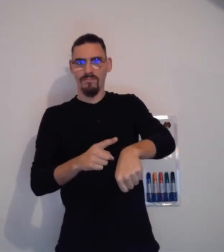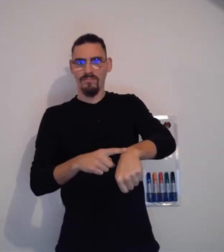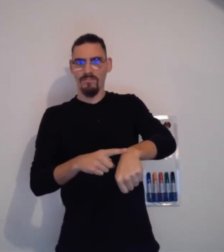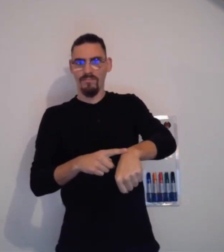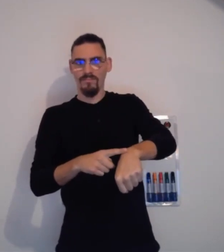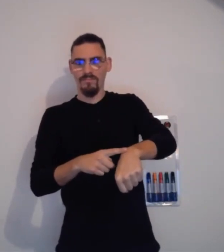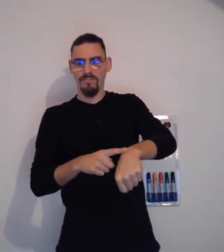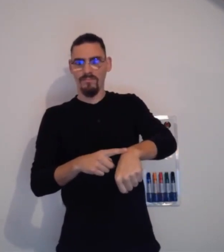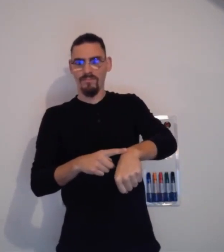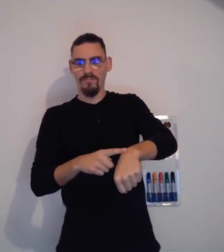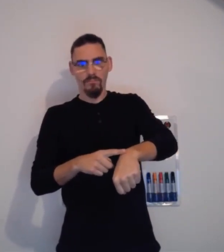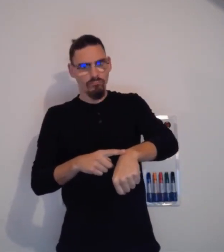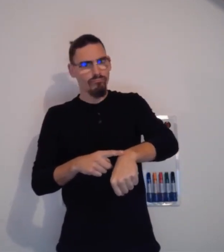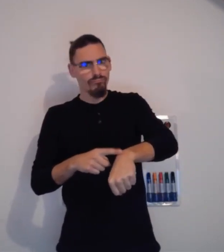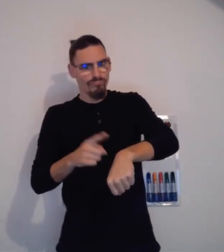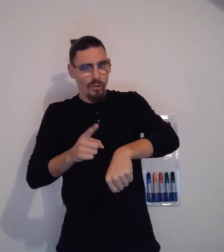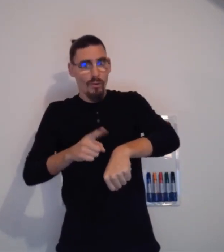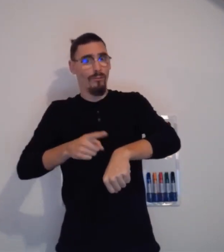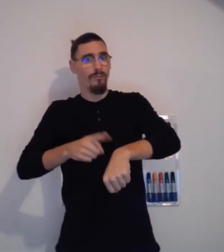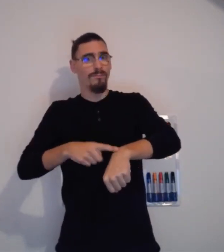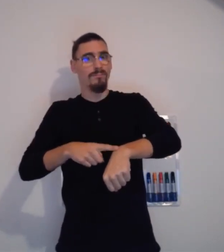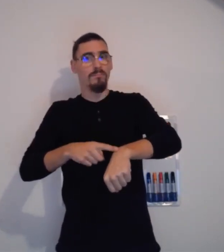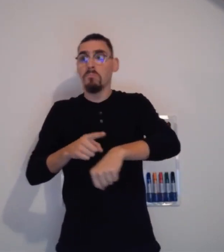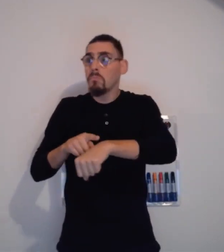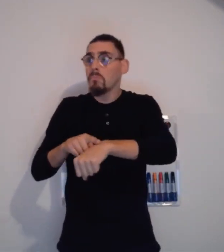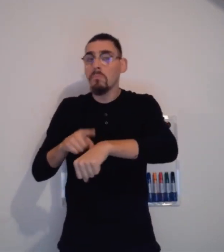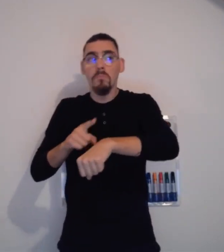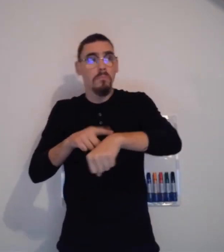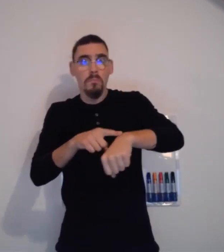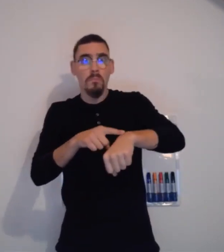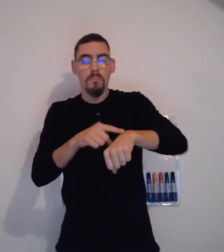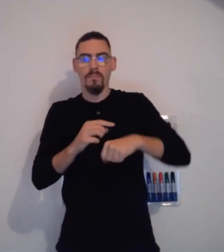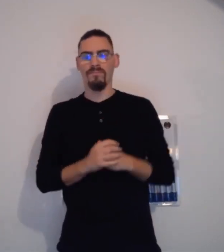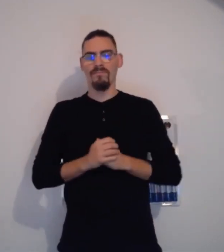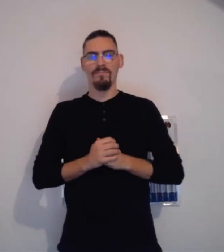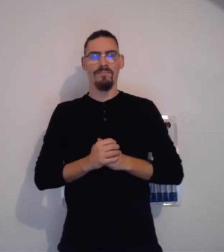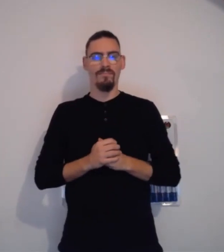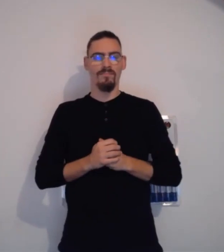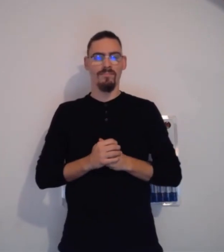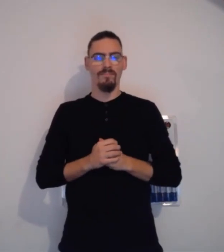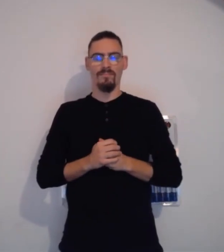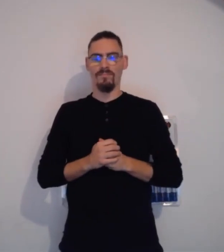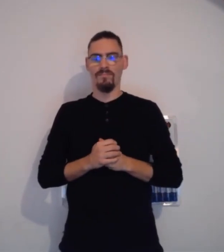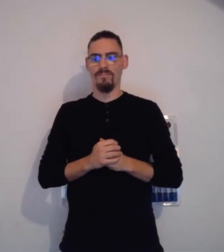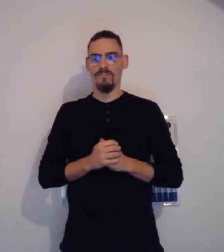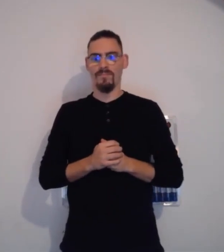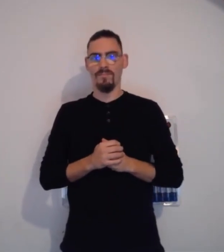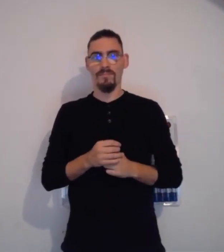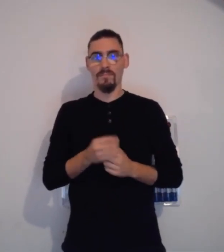Celui-là, quand je tapote mon poignet, qui veut dire « Il est quelle heure ?